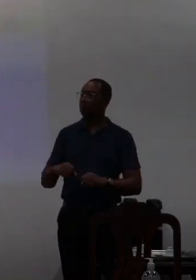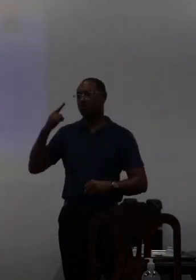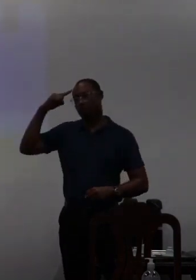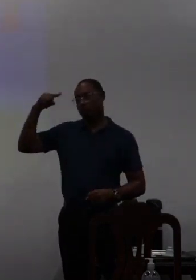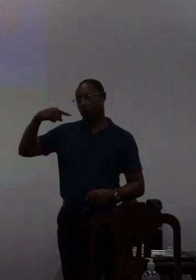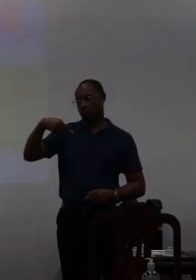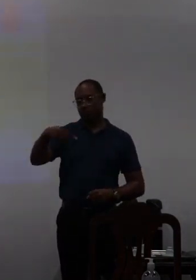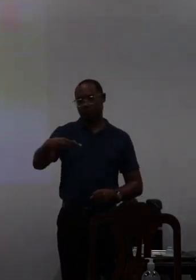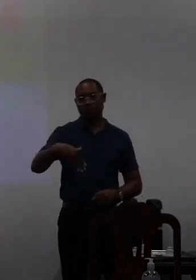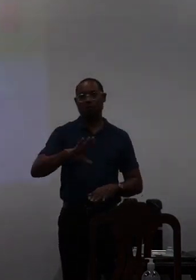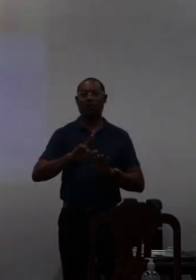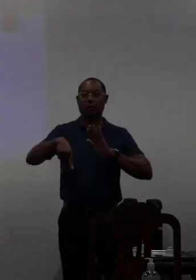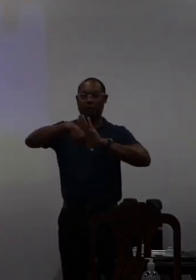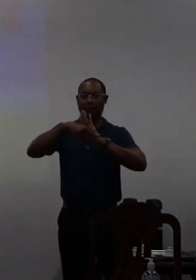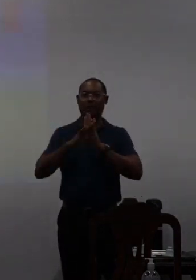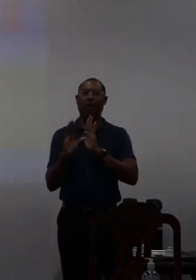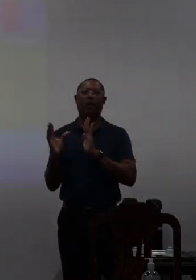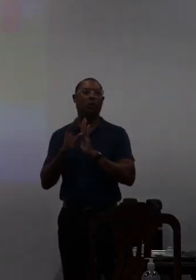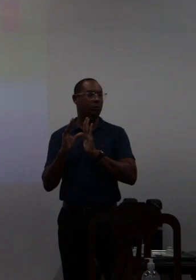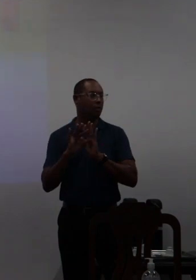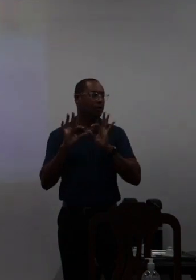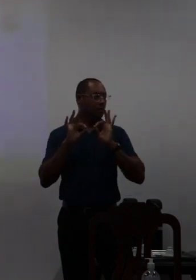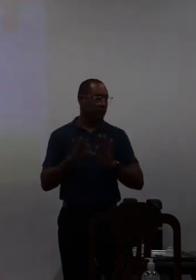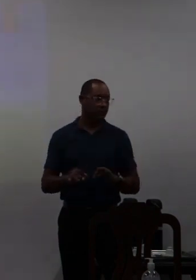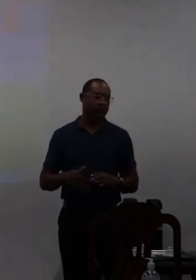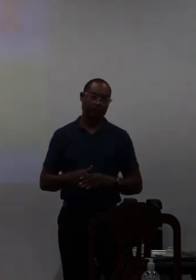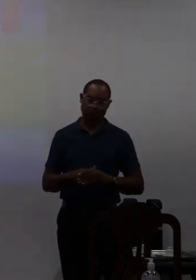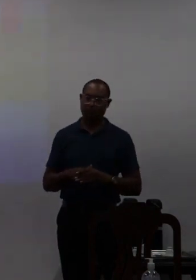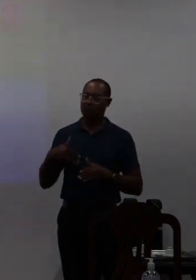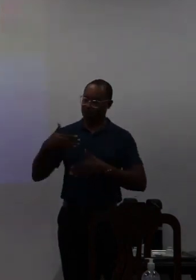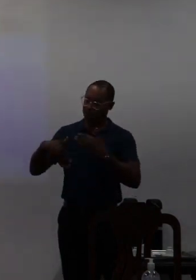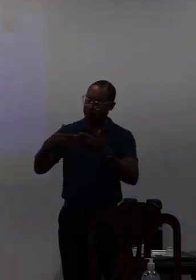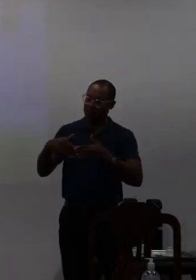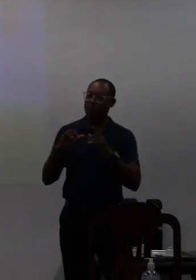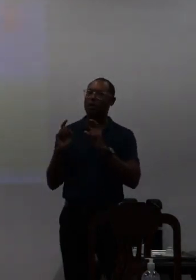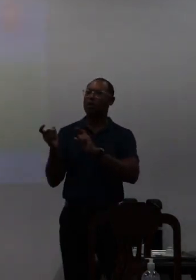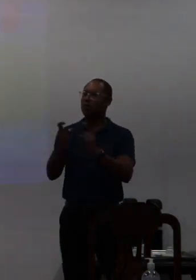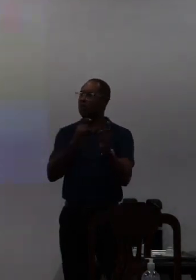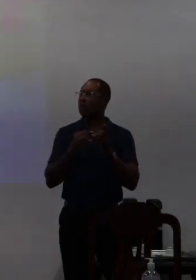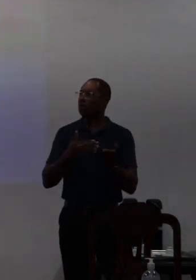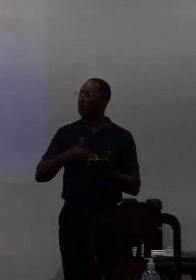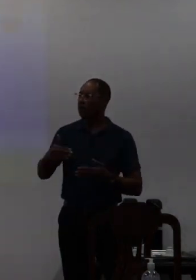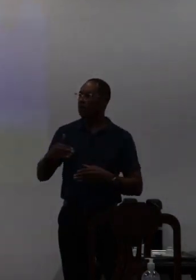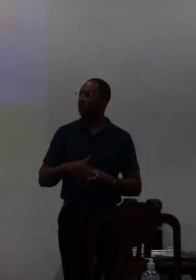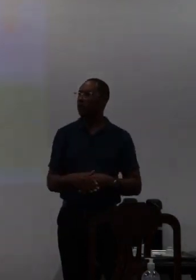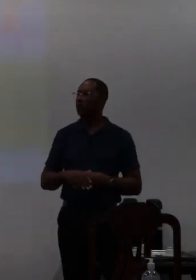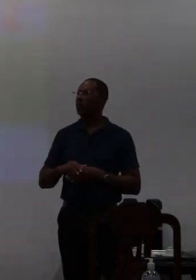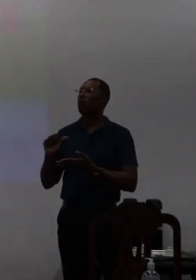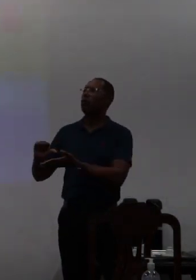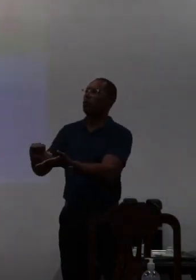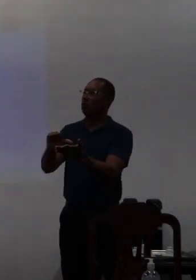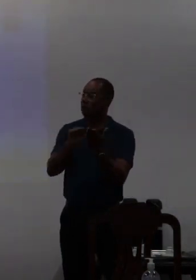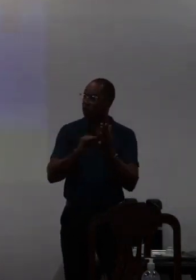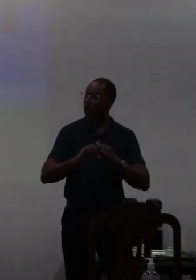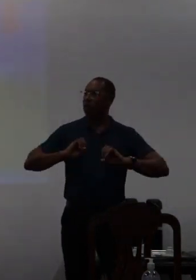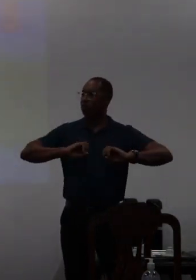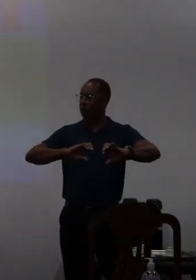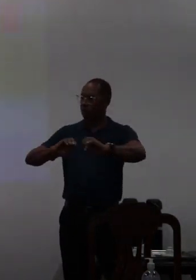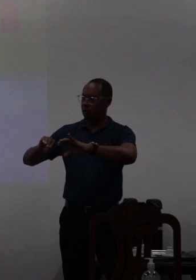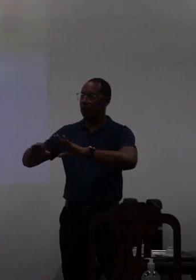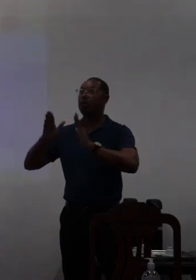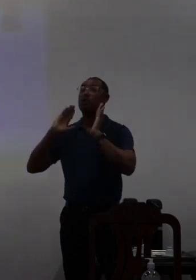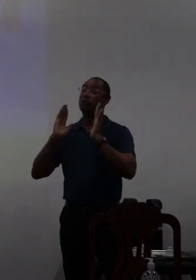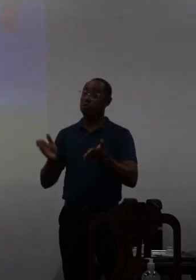cotidiano da comunidade e assim como vai ser esse processo de discussão nós vamos começar com os centros de ensino nós já temos